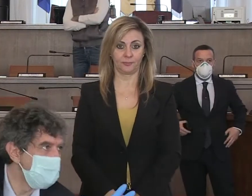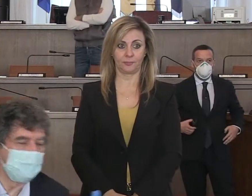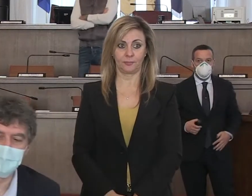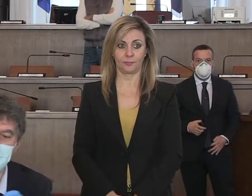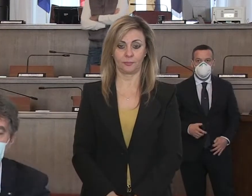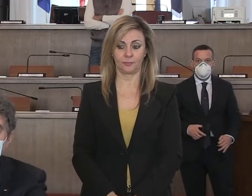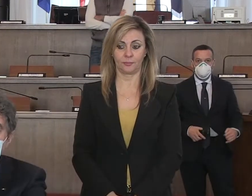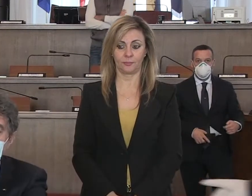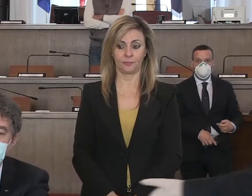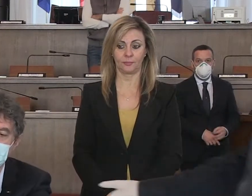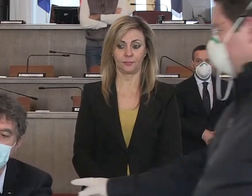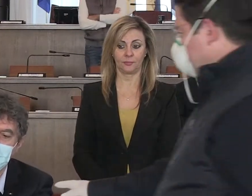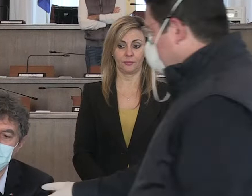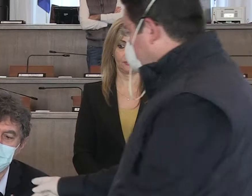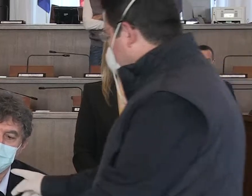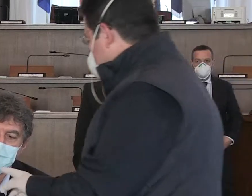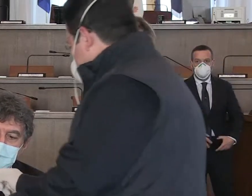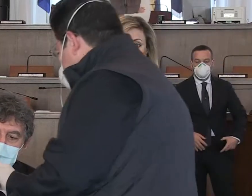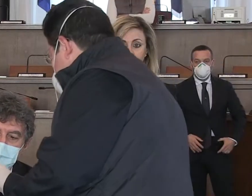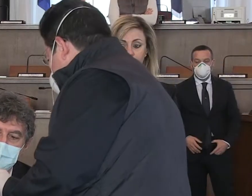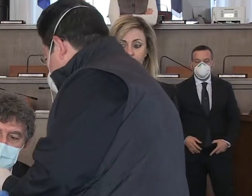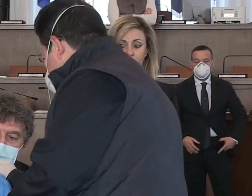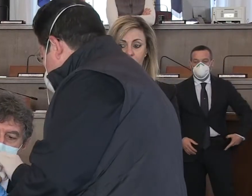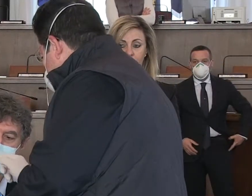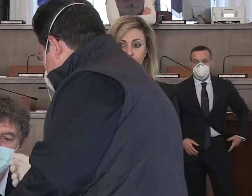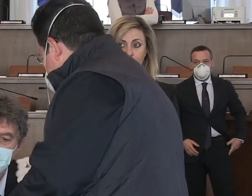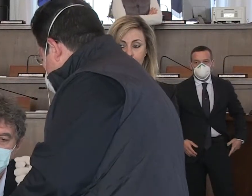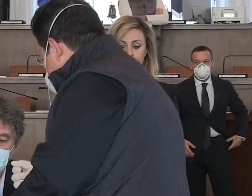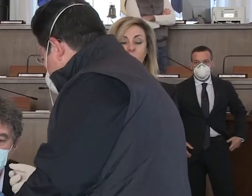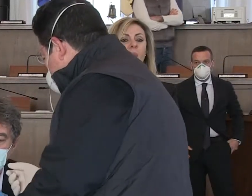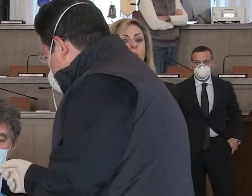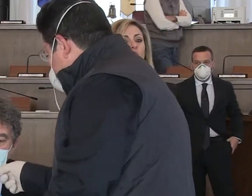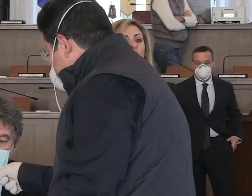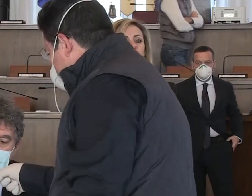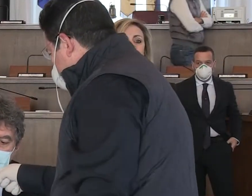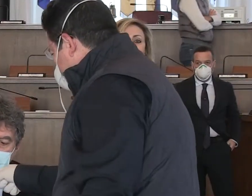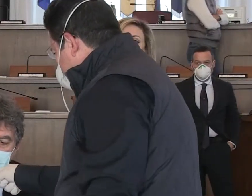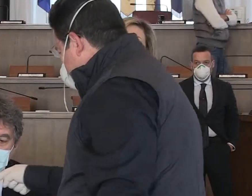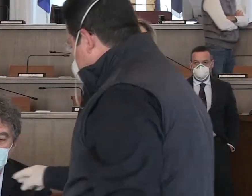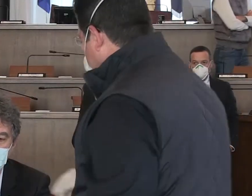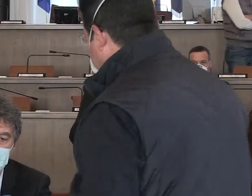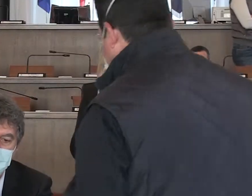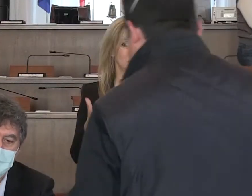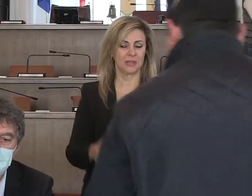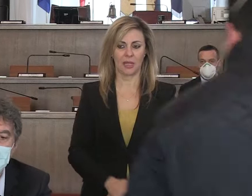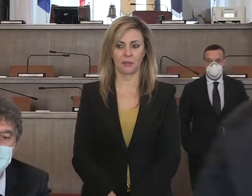non mi pare che stesse cadendo, basta